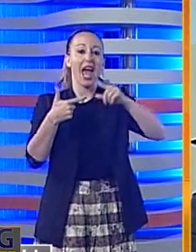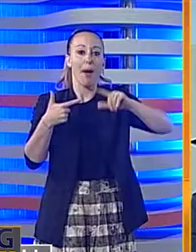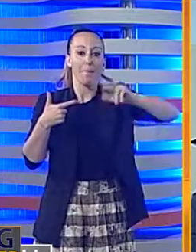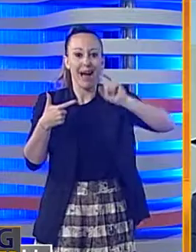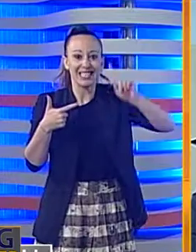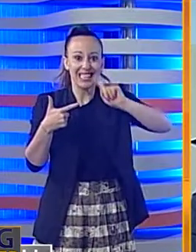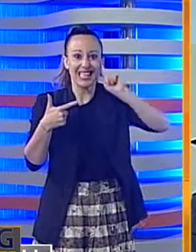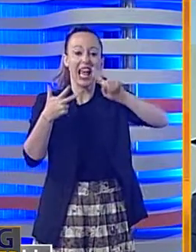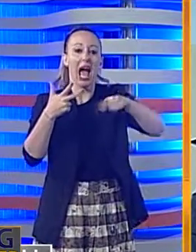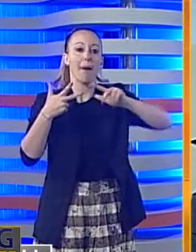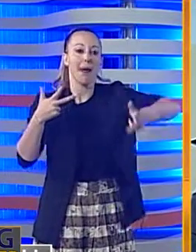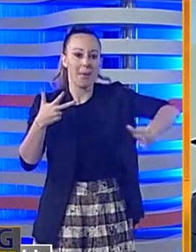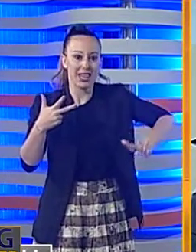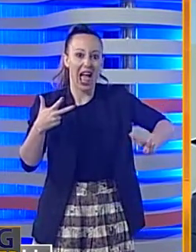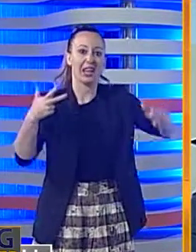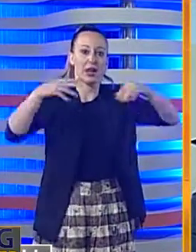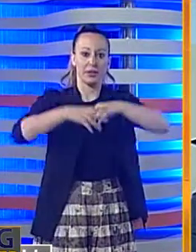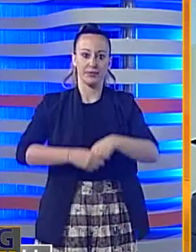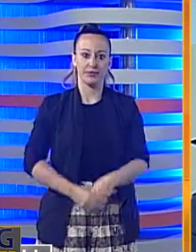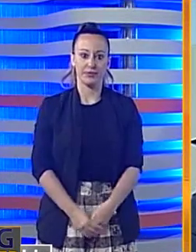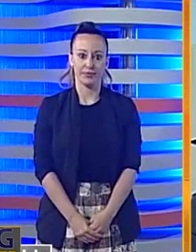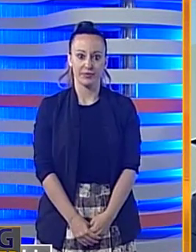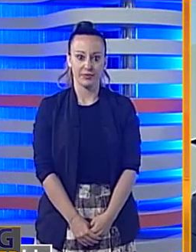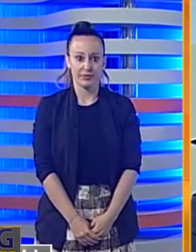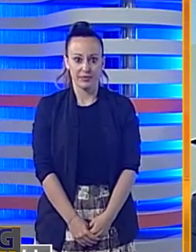Messinese e nel Palermitano.